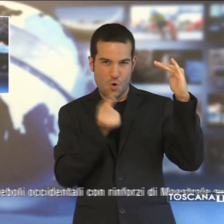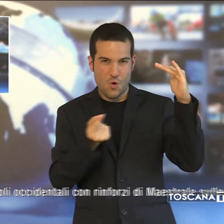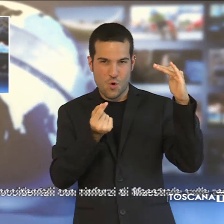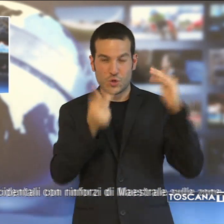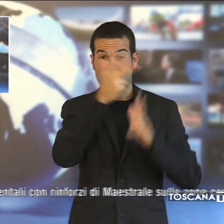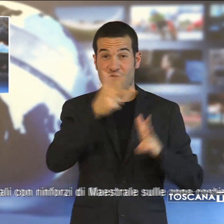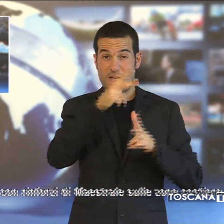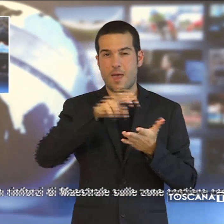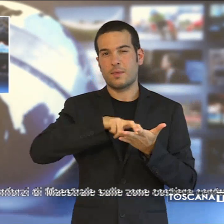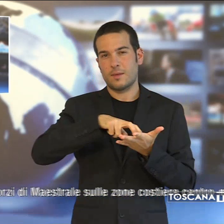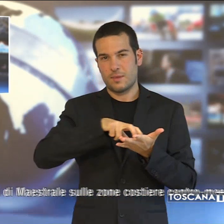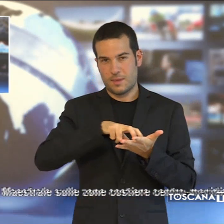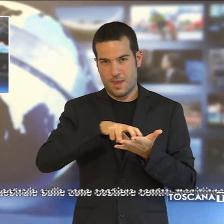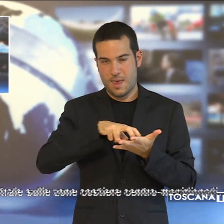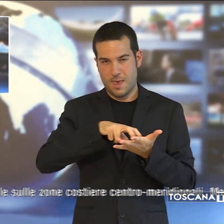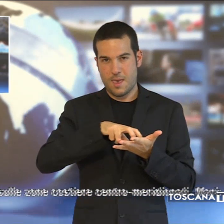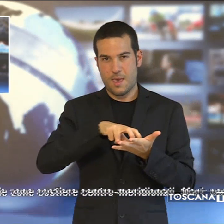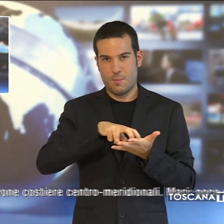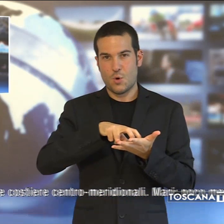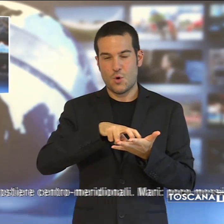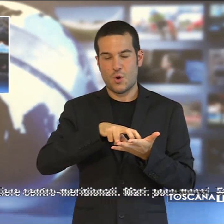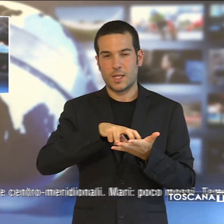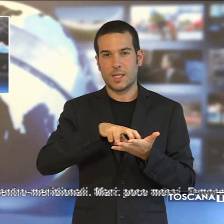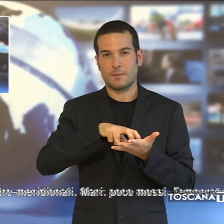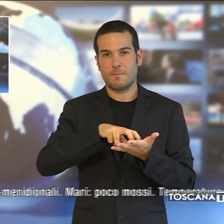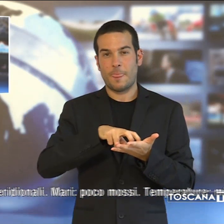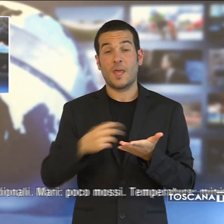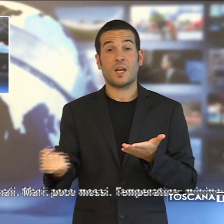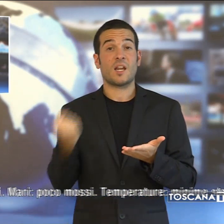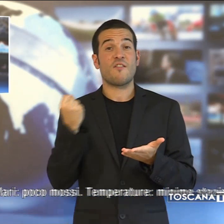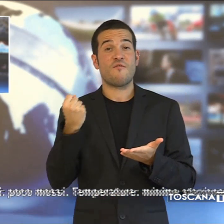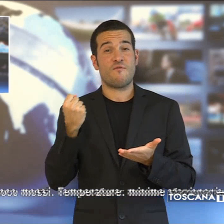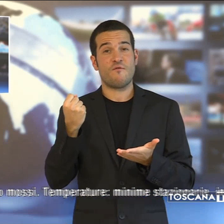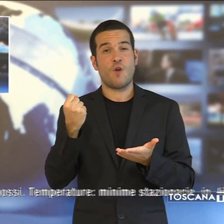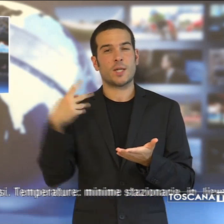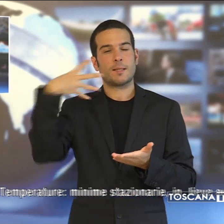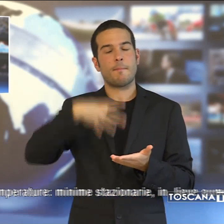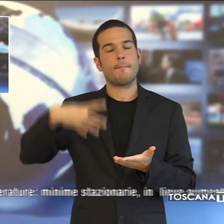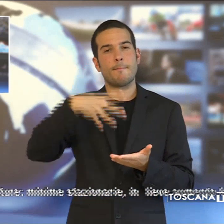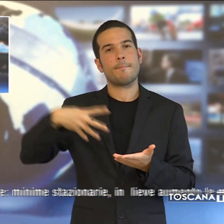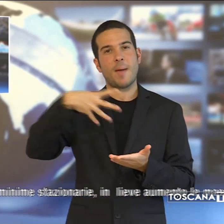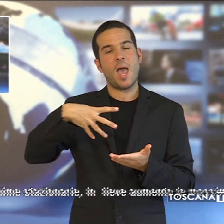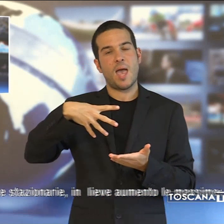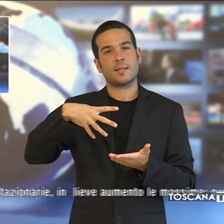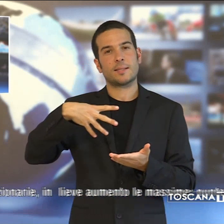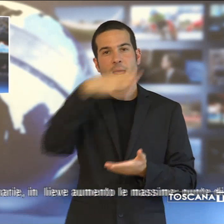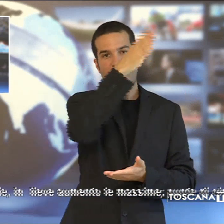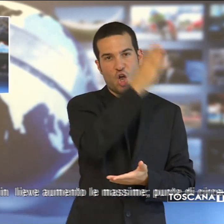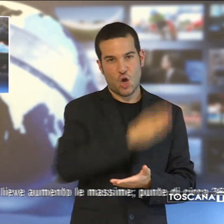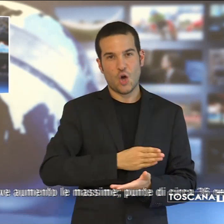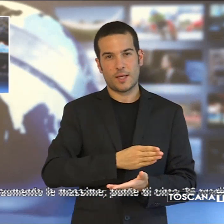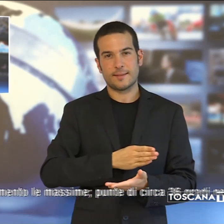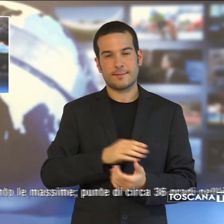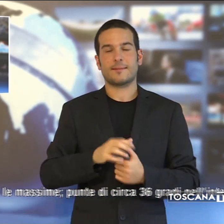venti deboli occidentali, con riforzi di maestrale sulla costa.